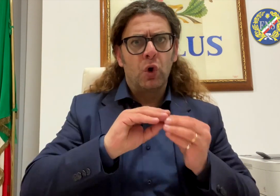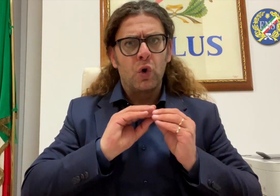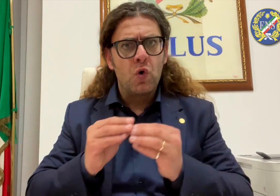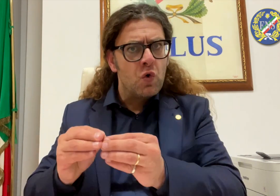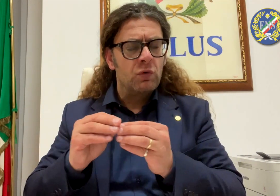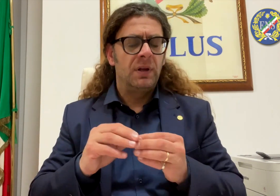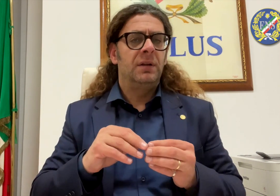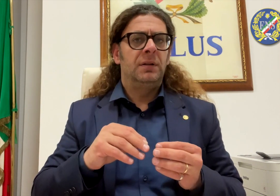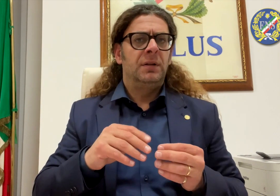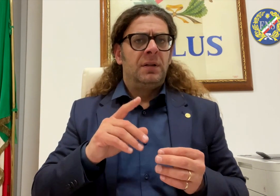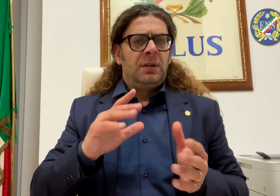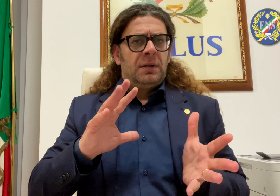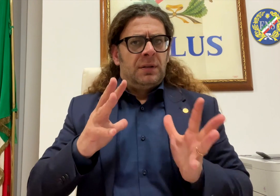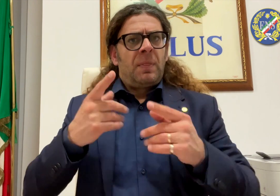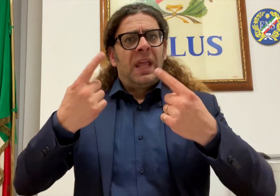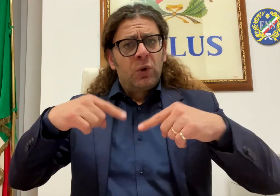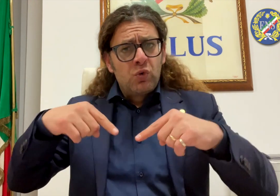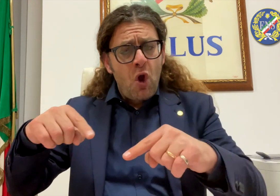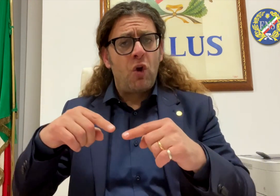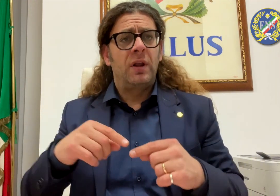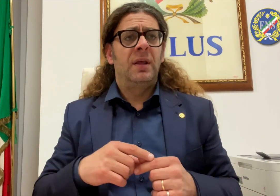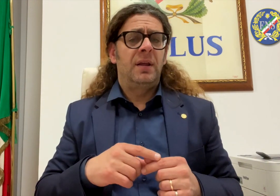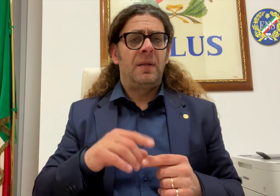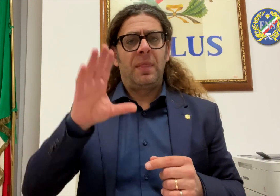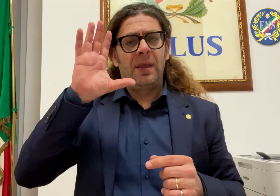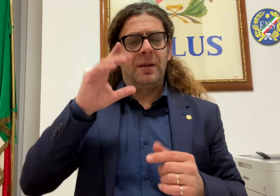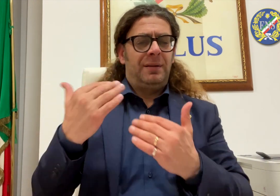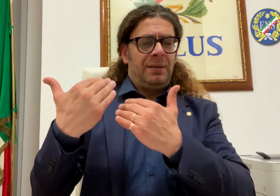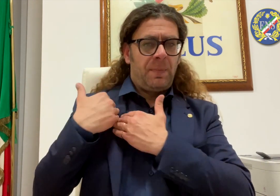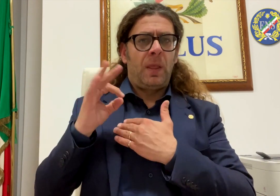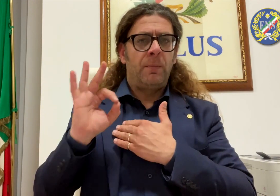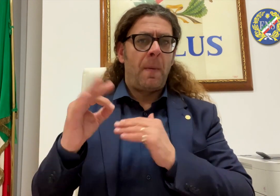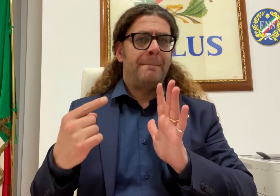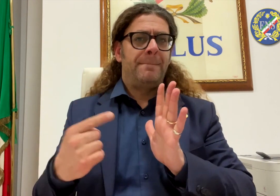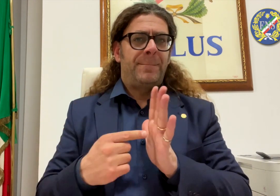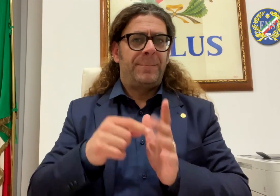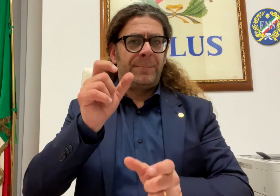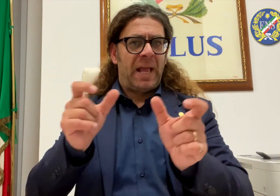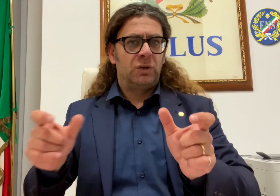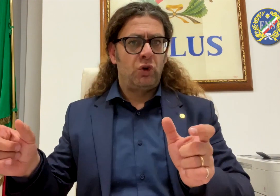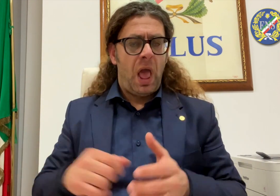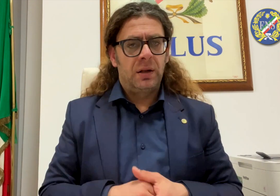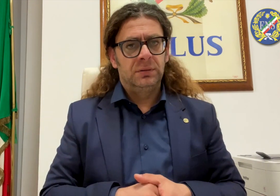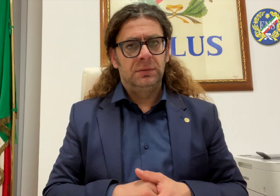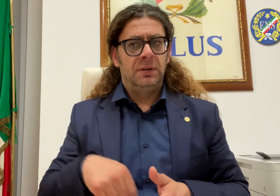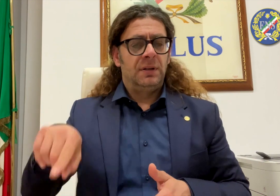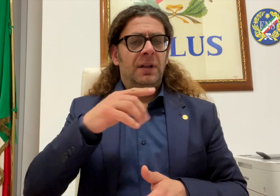presentare. Siamo in attesa di essere convocati dal Parlamento all'audizione della settima commissione istruzione. Lens è pronto a